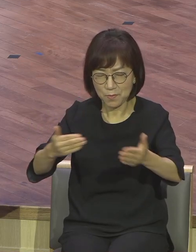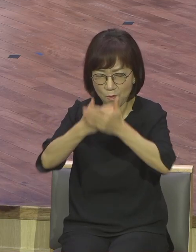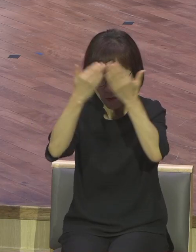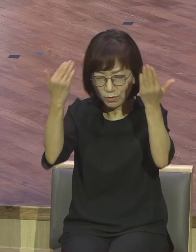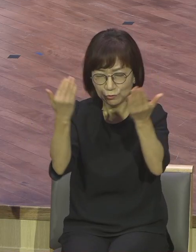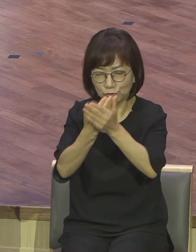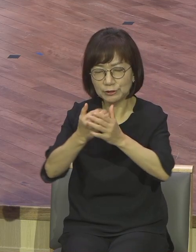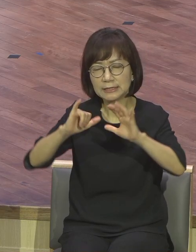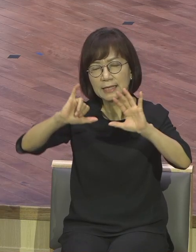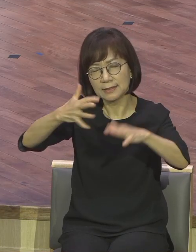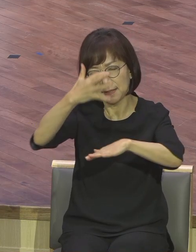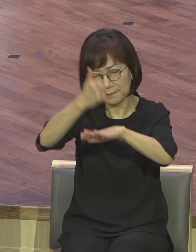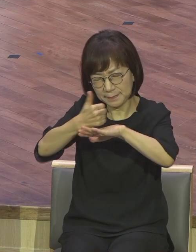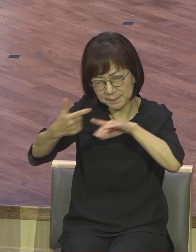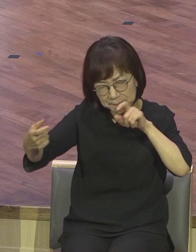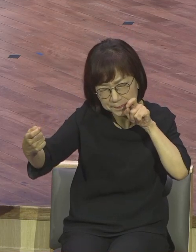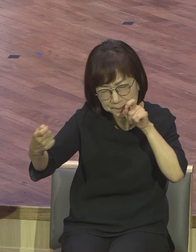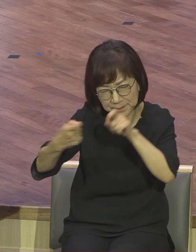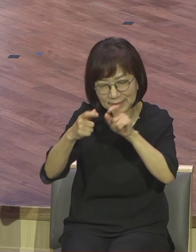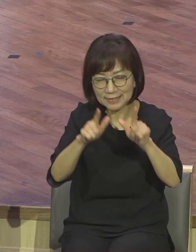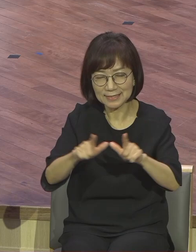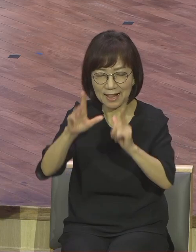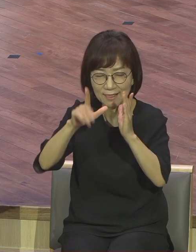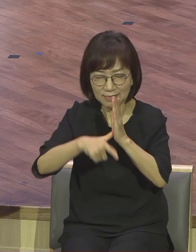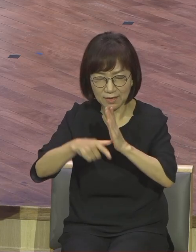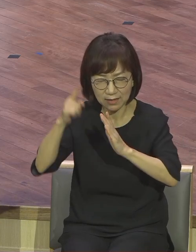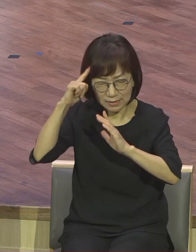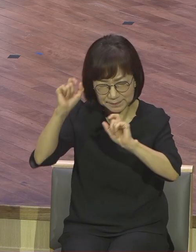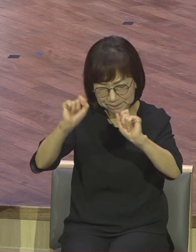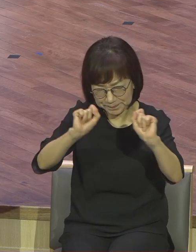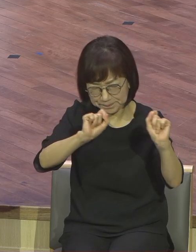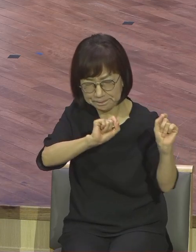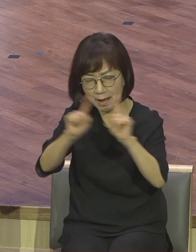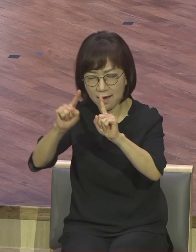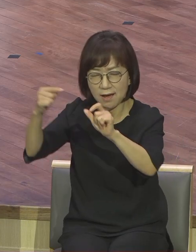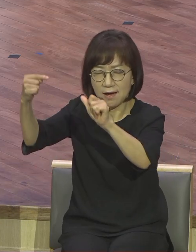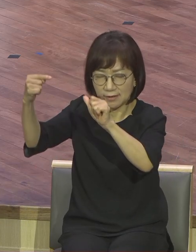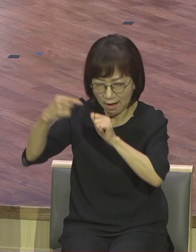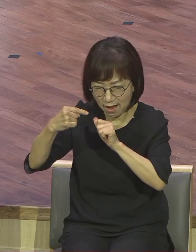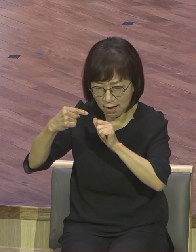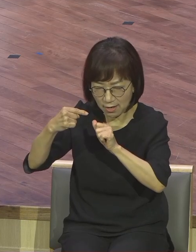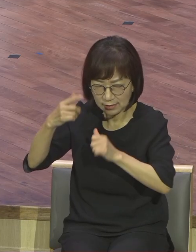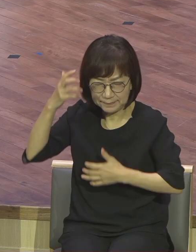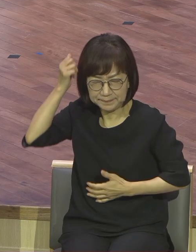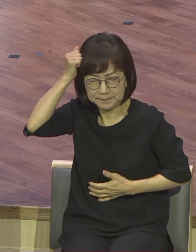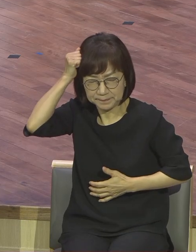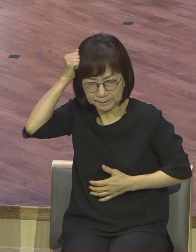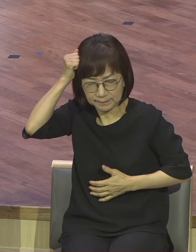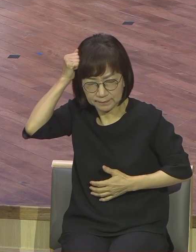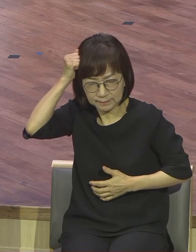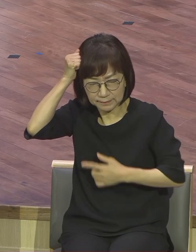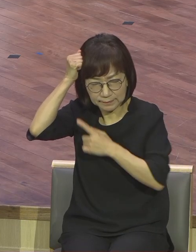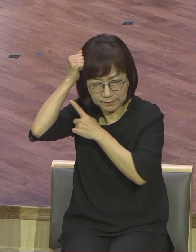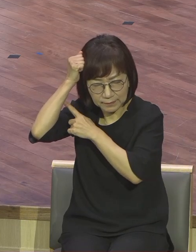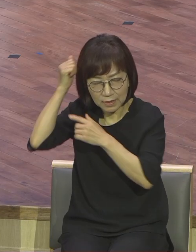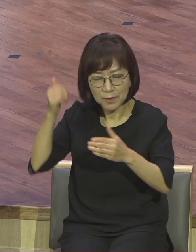살아가면서 참으로 깨어있어라는 주의음성을 이 아침에 듣고 모든 성도들이 구원의 확신